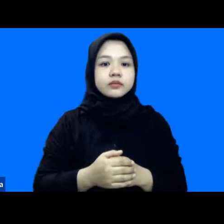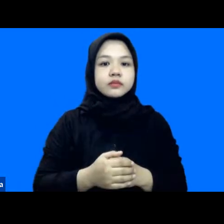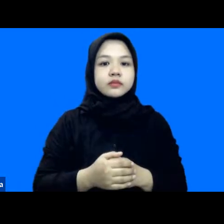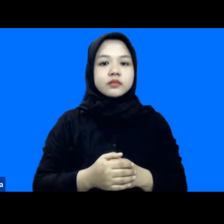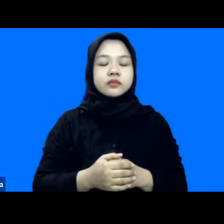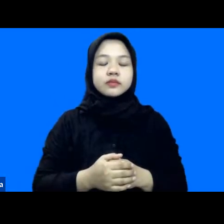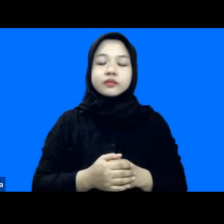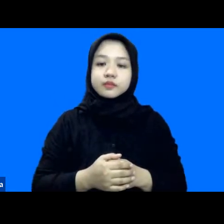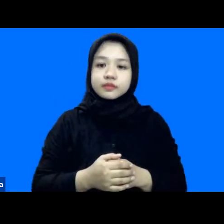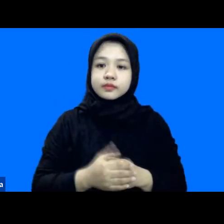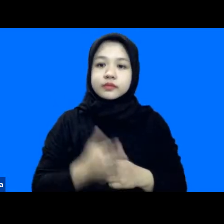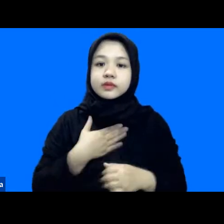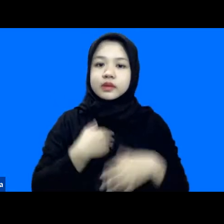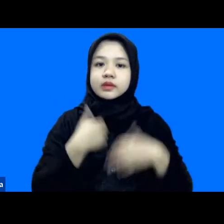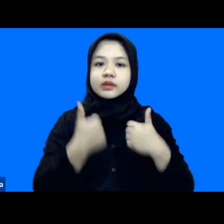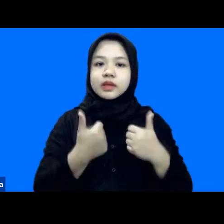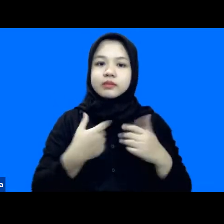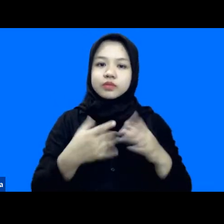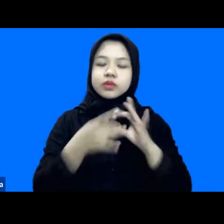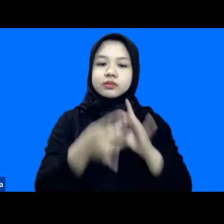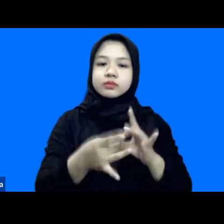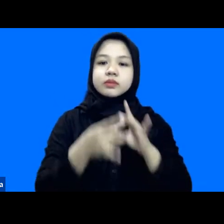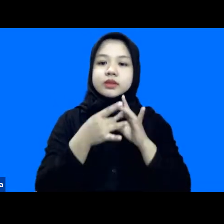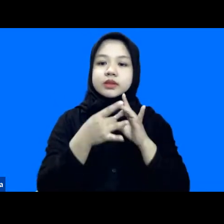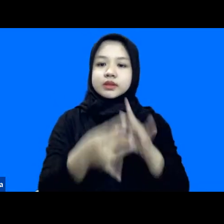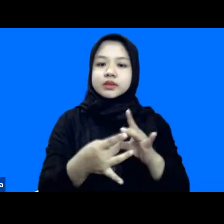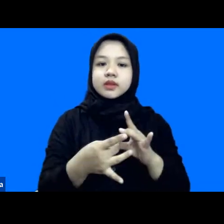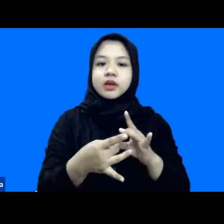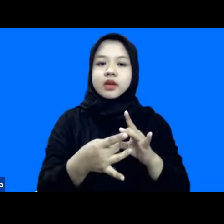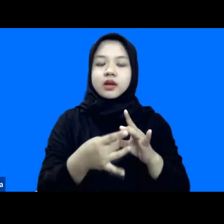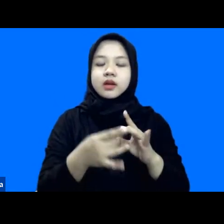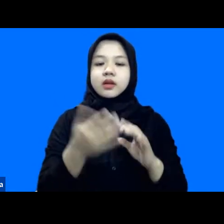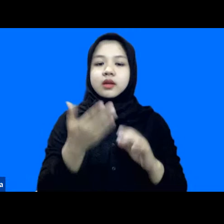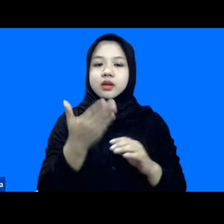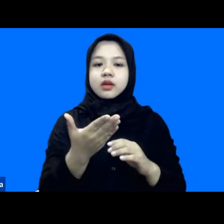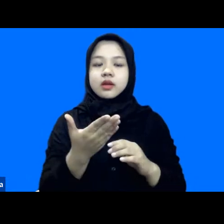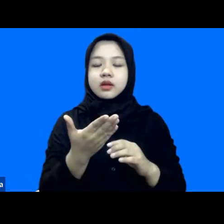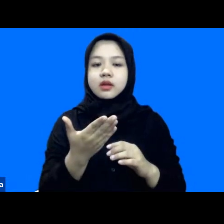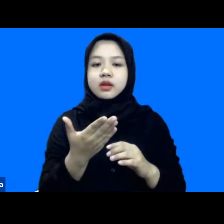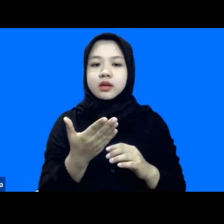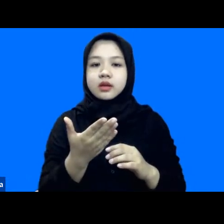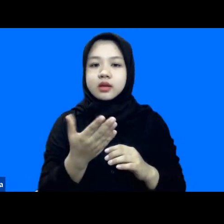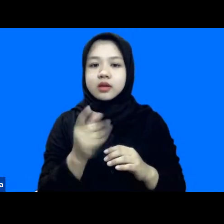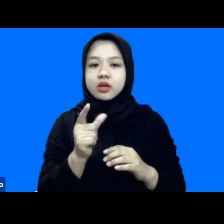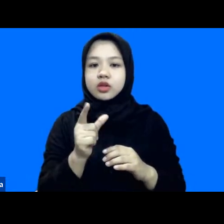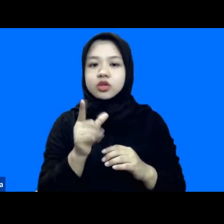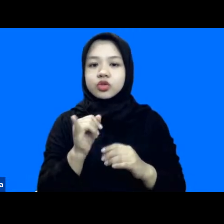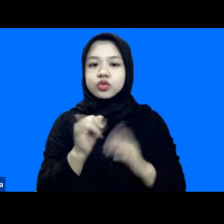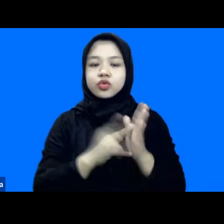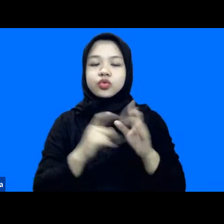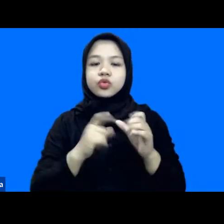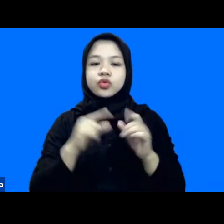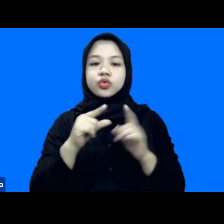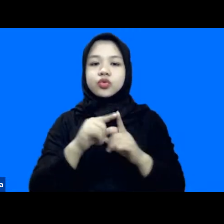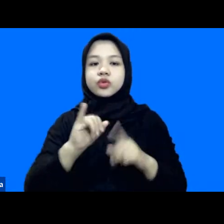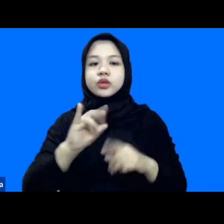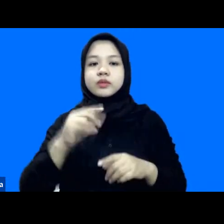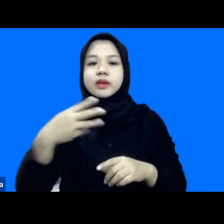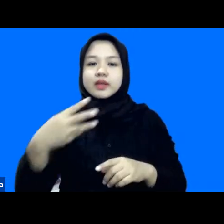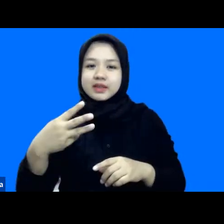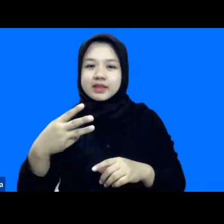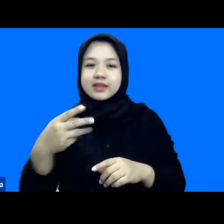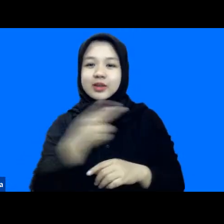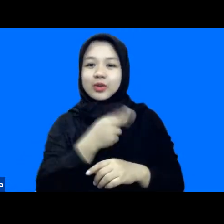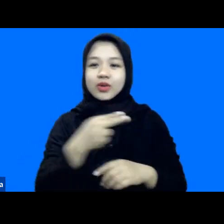menjadi mitranya apa Inspire Inspire